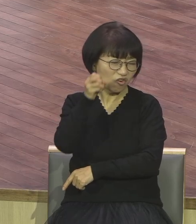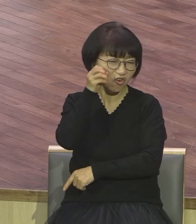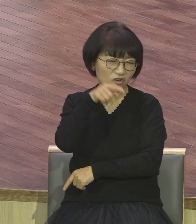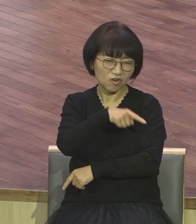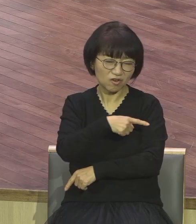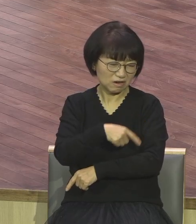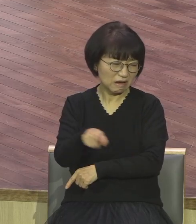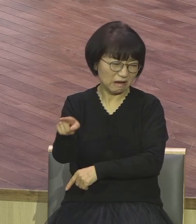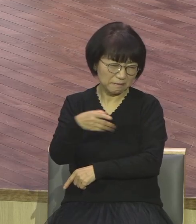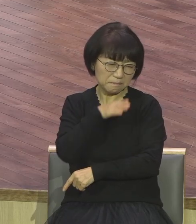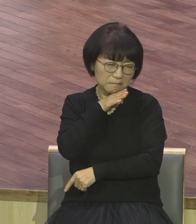같이 당한다고